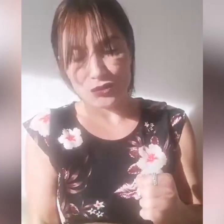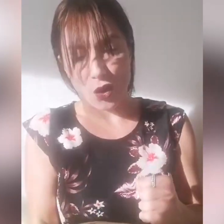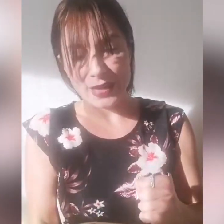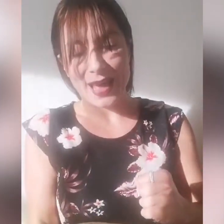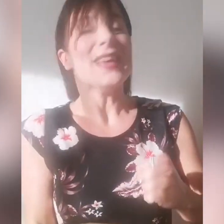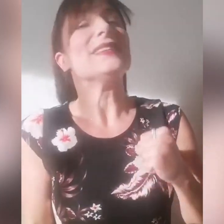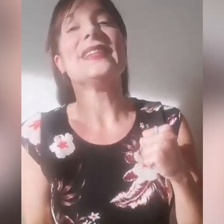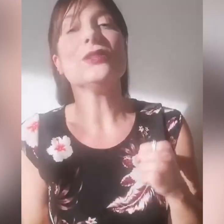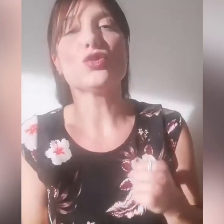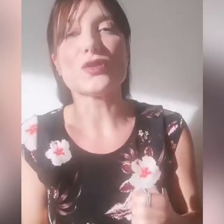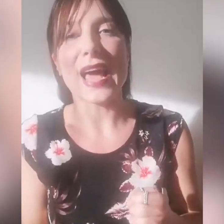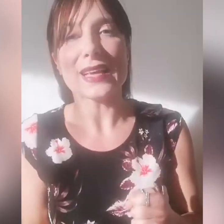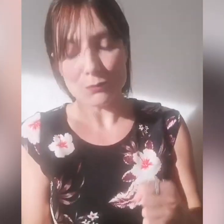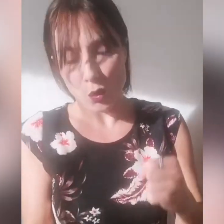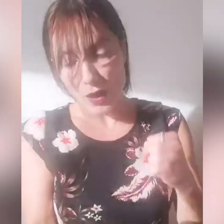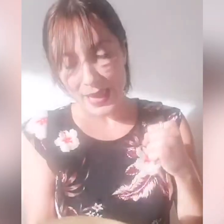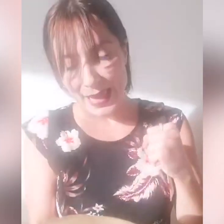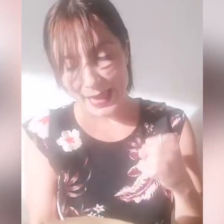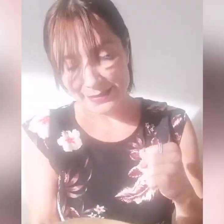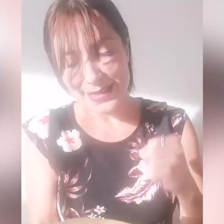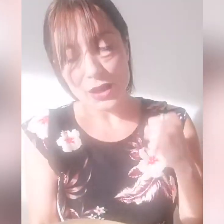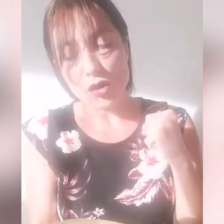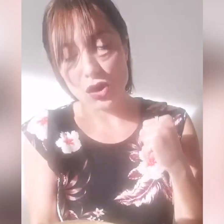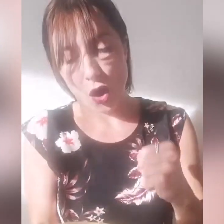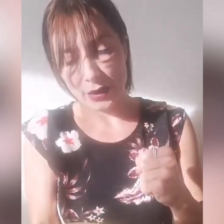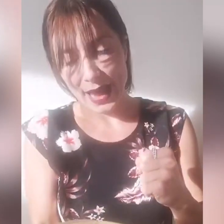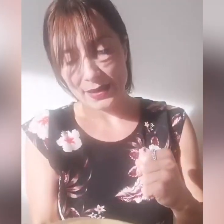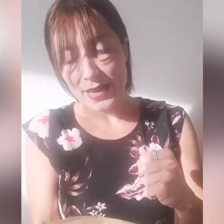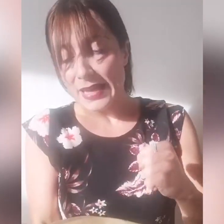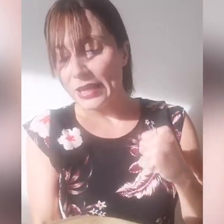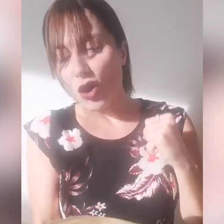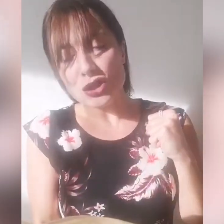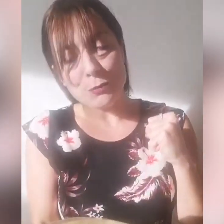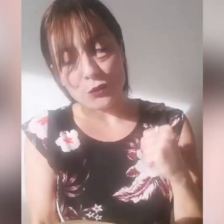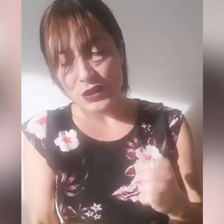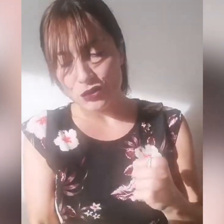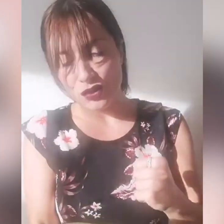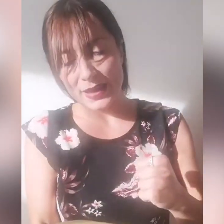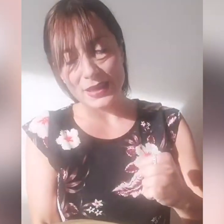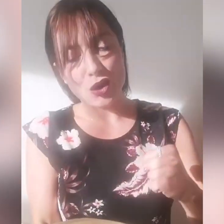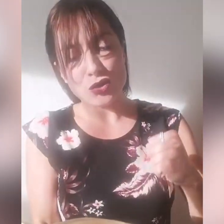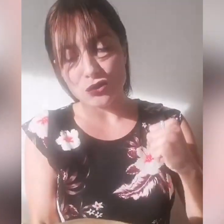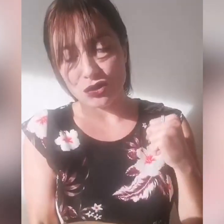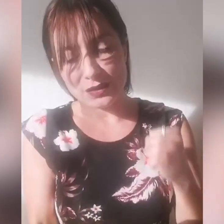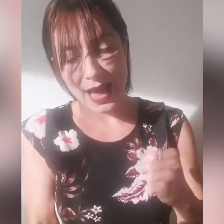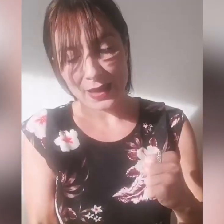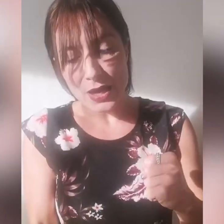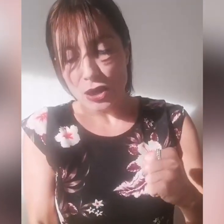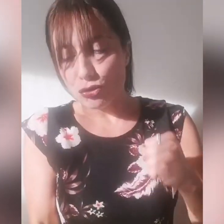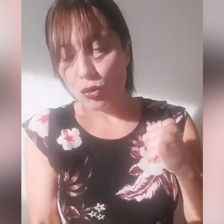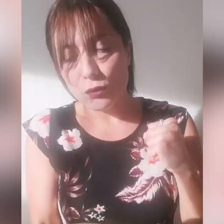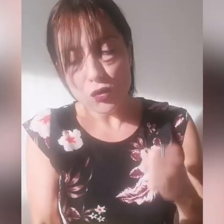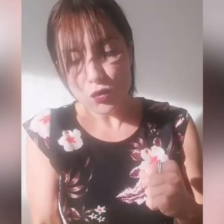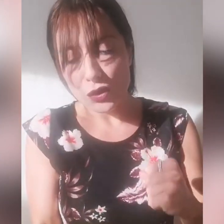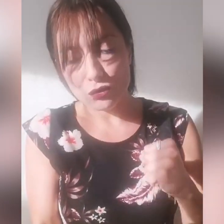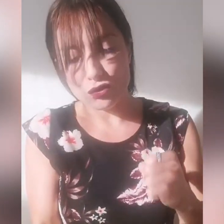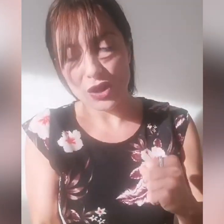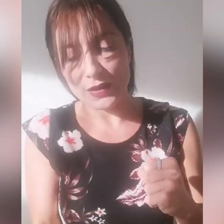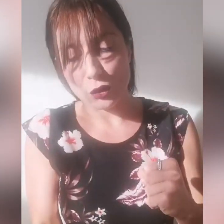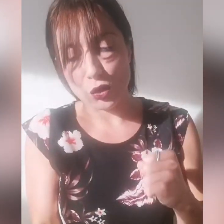gioia, di entusiasmo e di gloria. In ogni provincia, in ogni città, dovunque giungevano l